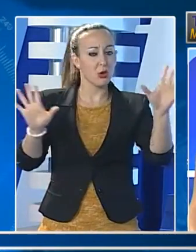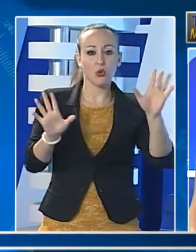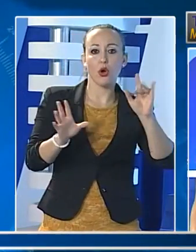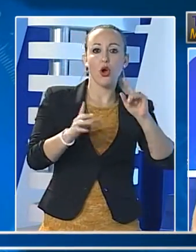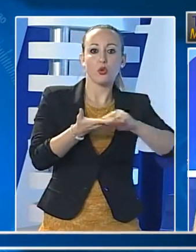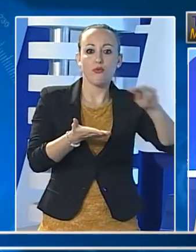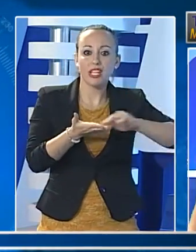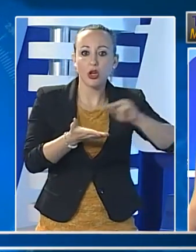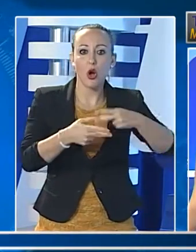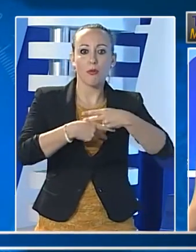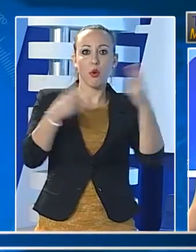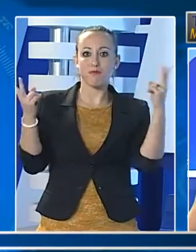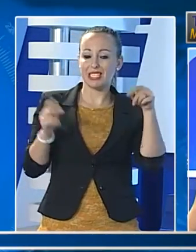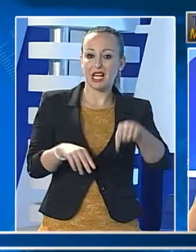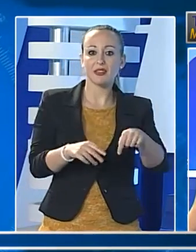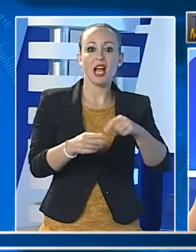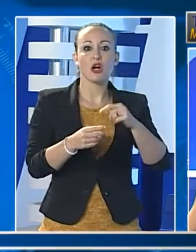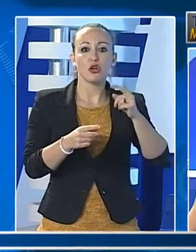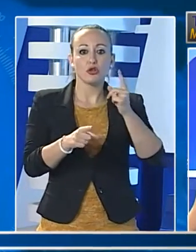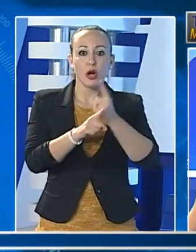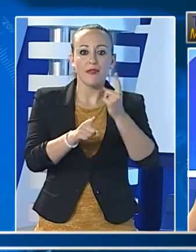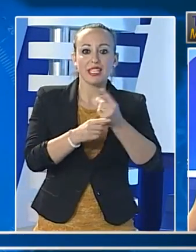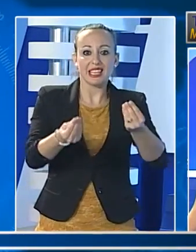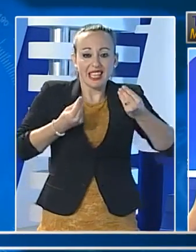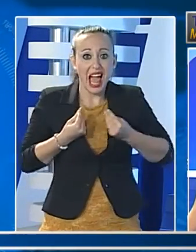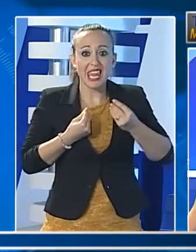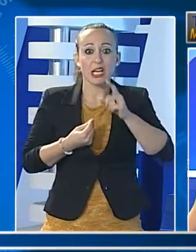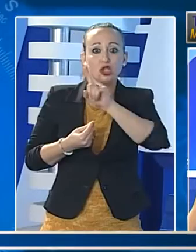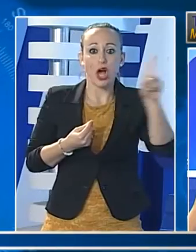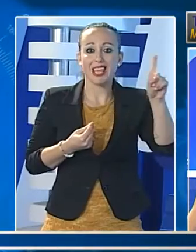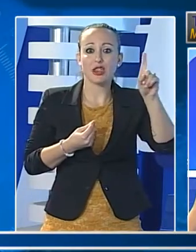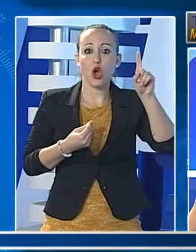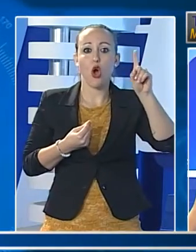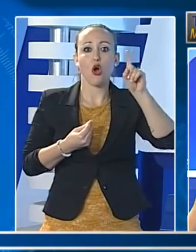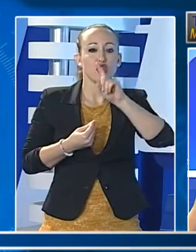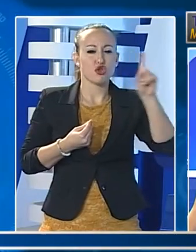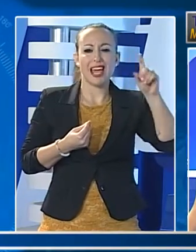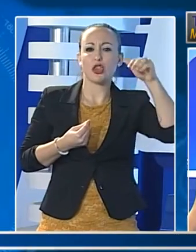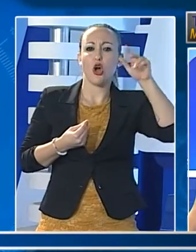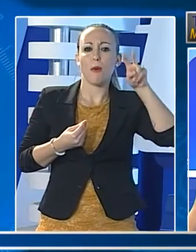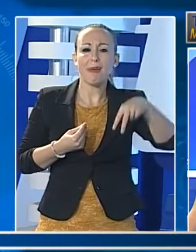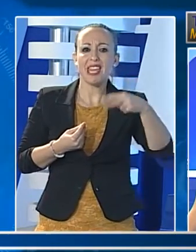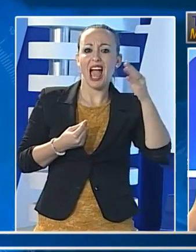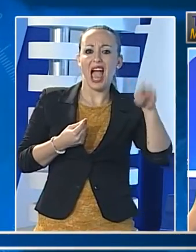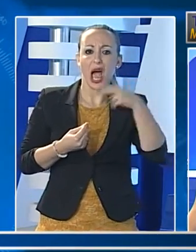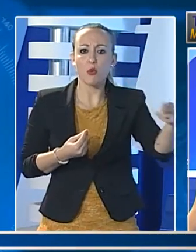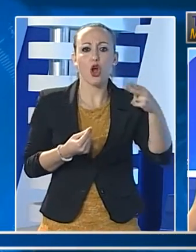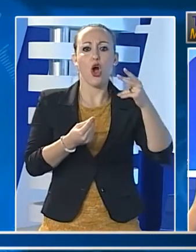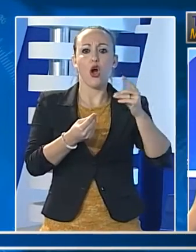'allora parlamentare regionale di essersi indebitamente appropriato di denaro della Fondazione